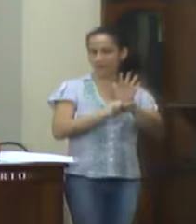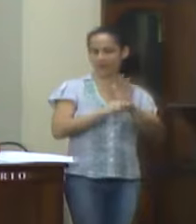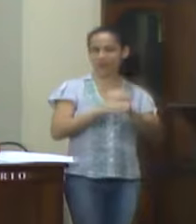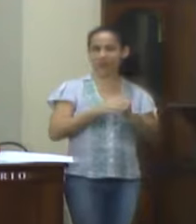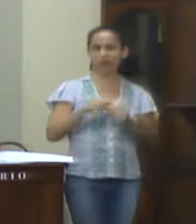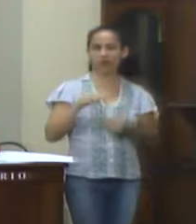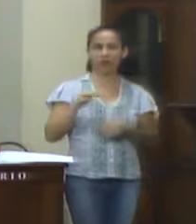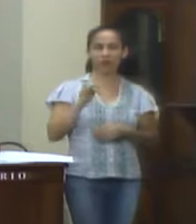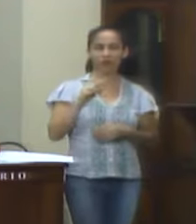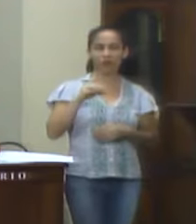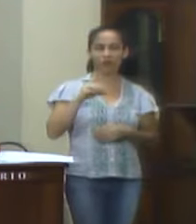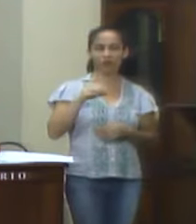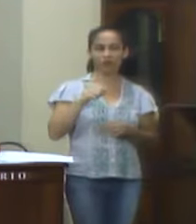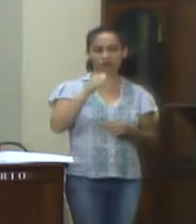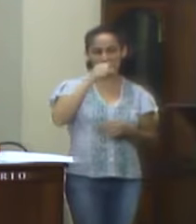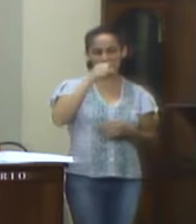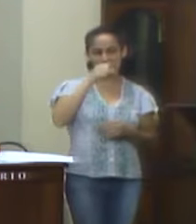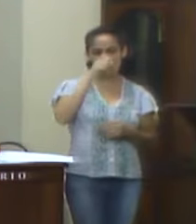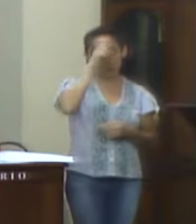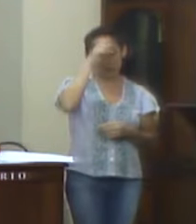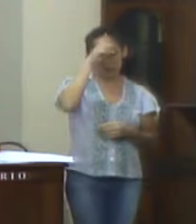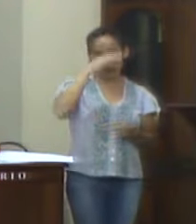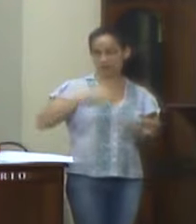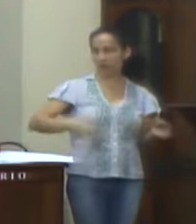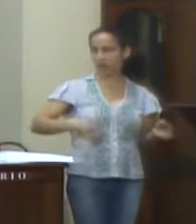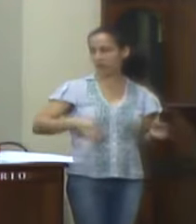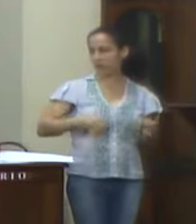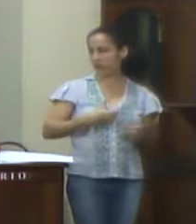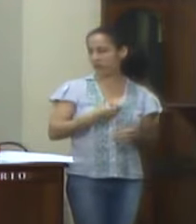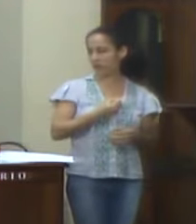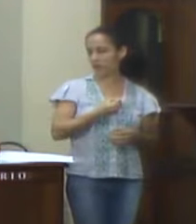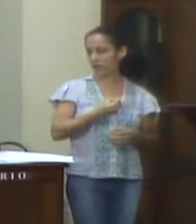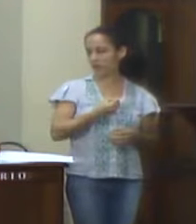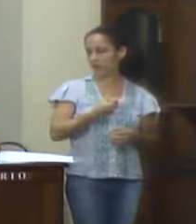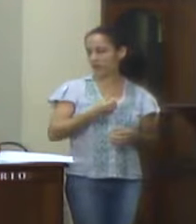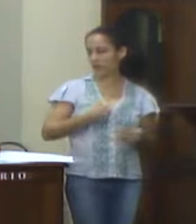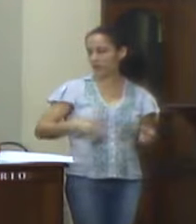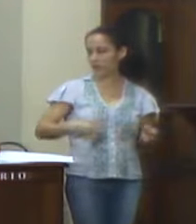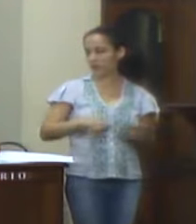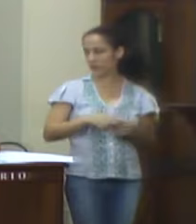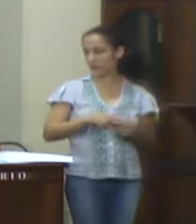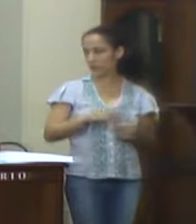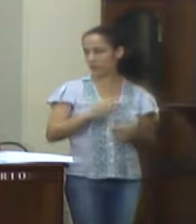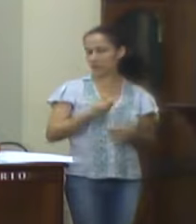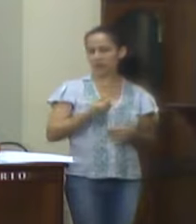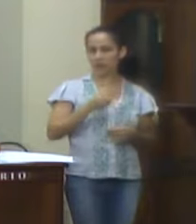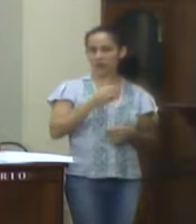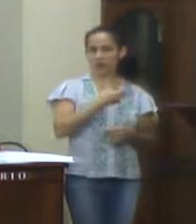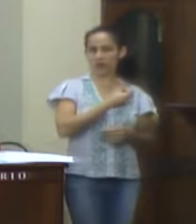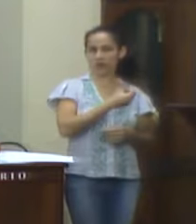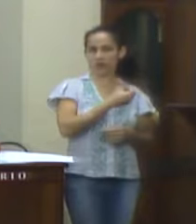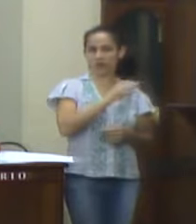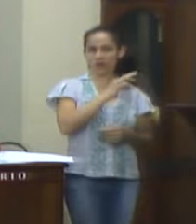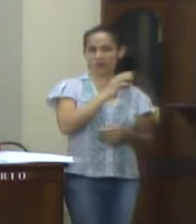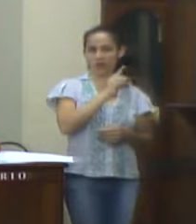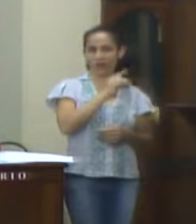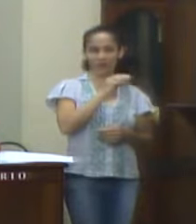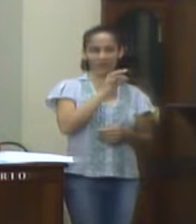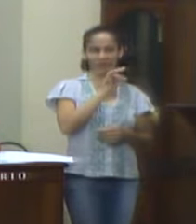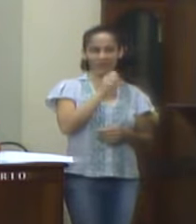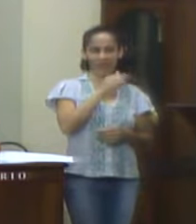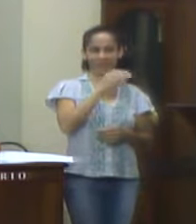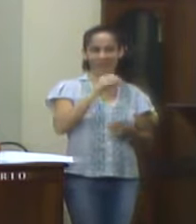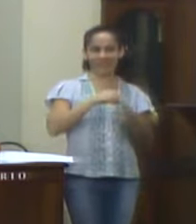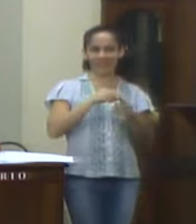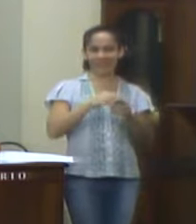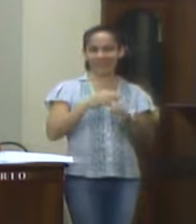Assistência Social, Hospital Gustavo Monteiro Júnior, 6º Distrito, Custeio, Dotação 04-01-08-244